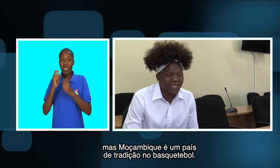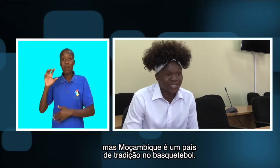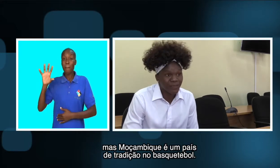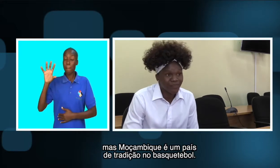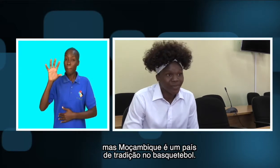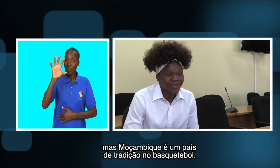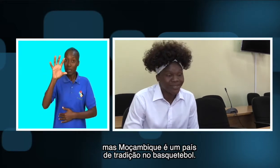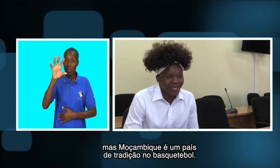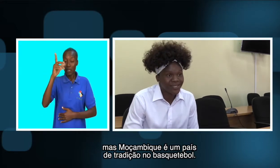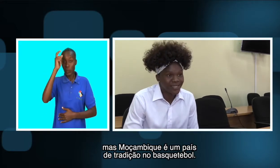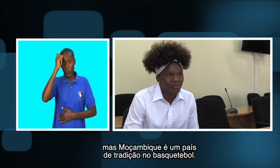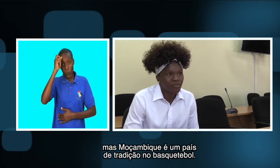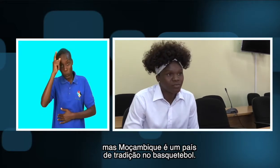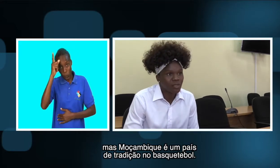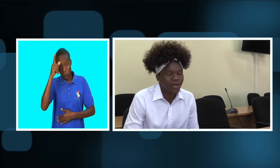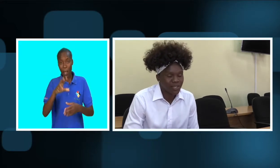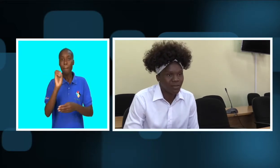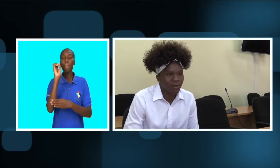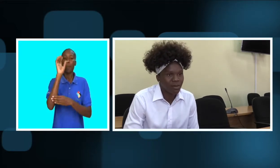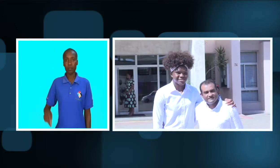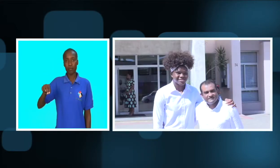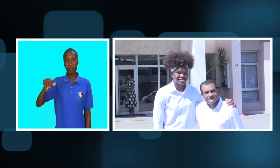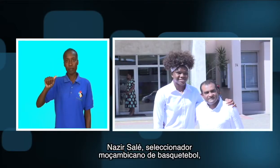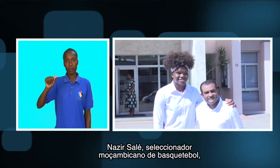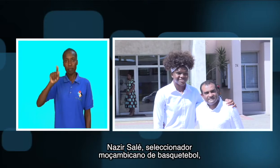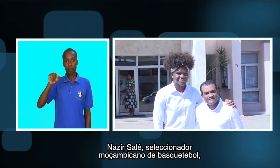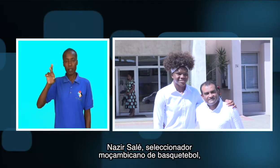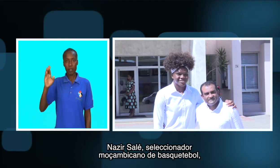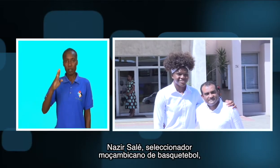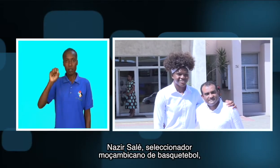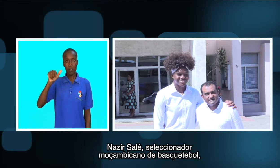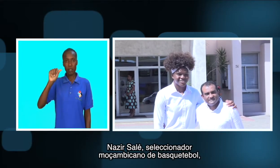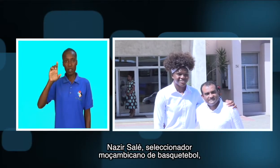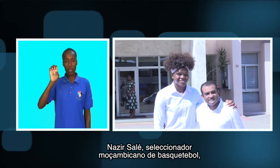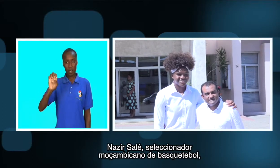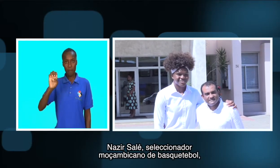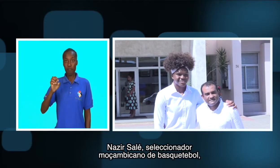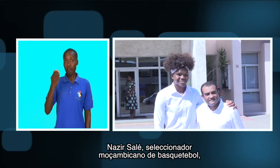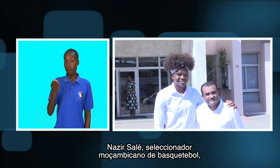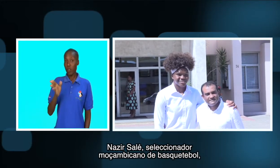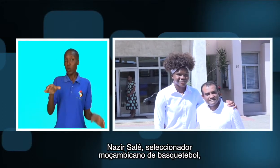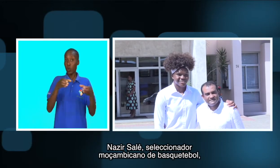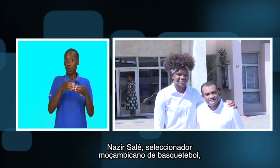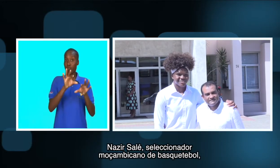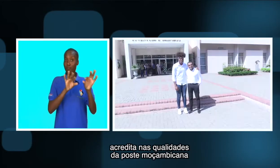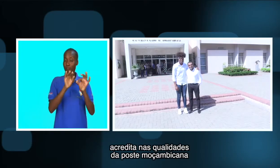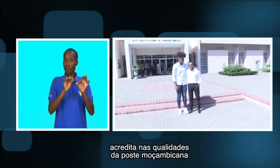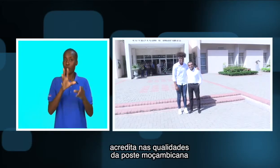de tradição de basquetebol. Nazir Saleh, selecionador moçambicano de basquetebol, acredita nas